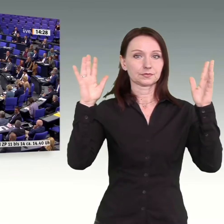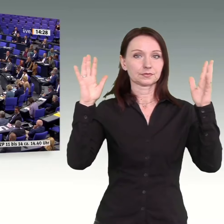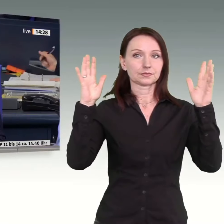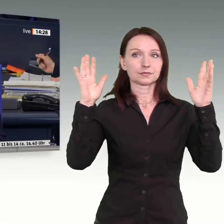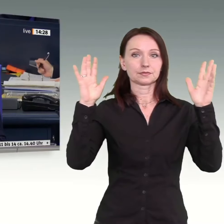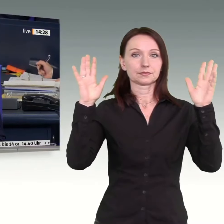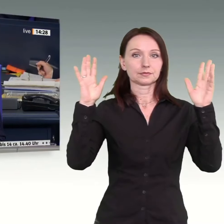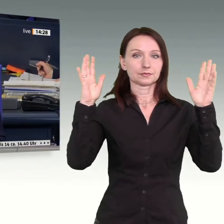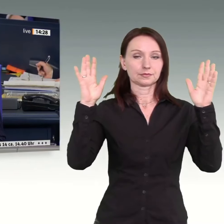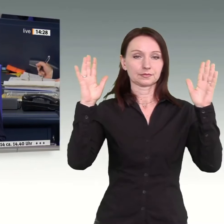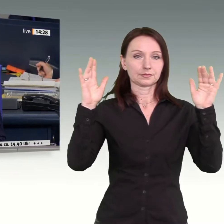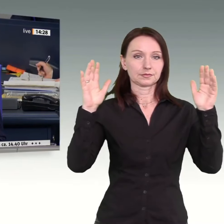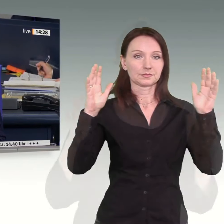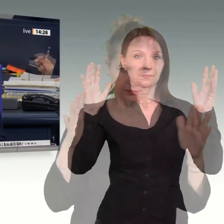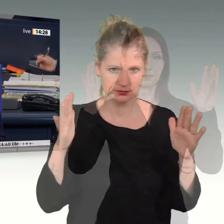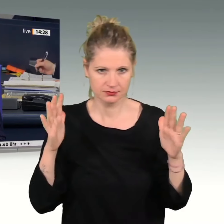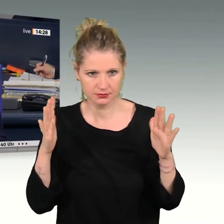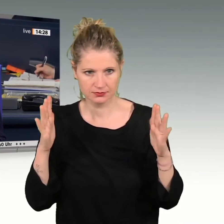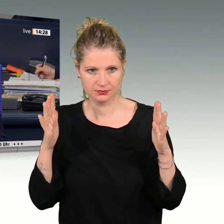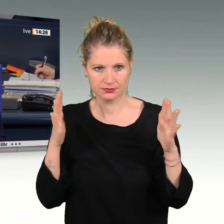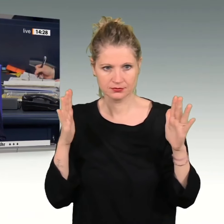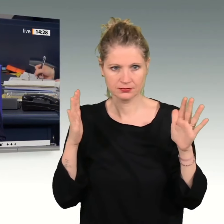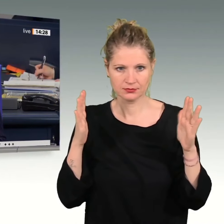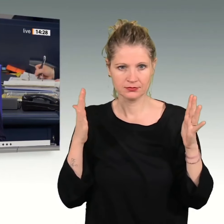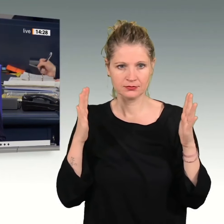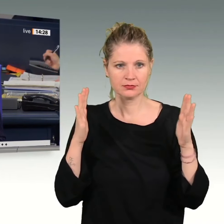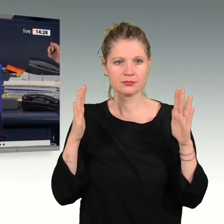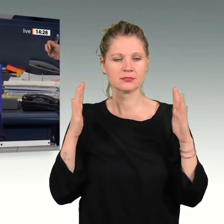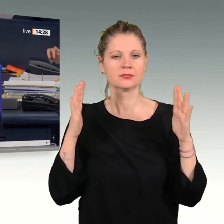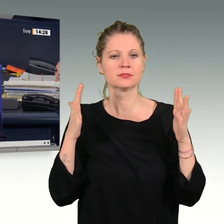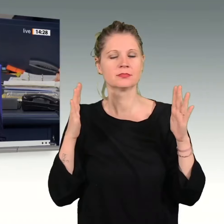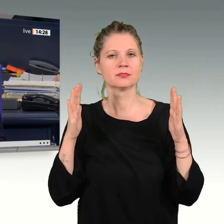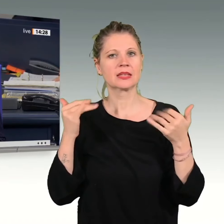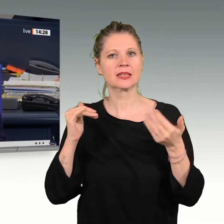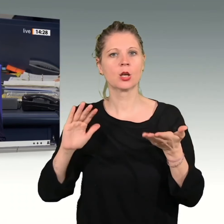Das Wort erteile ich zu einer Kurzintervention. Bitte schön, Herr Kollege.